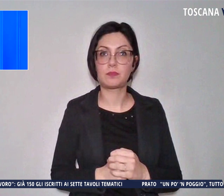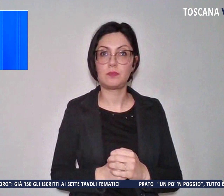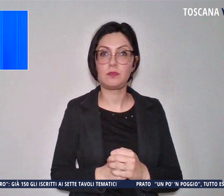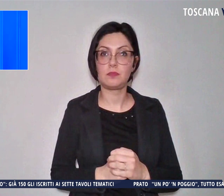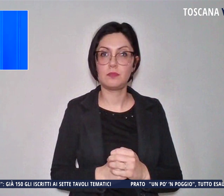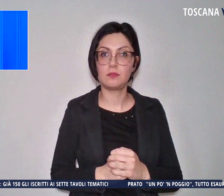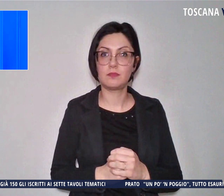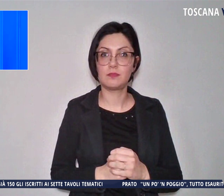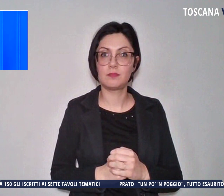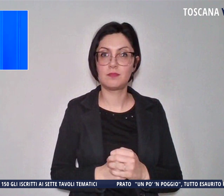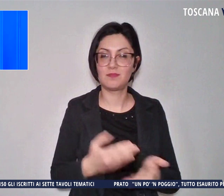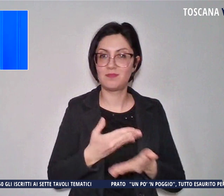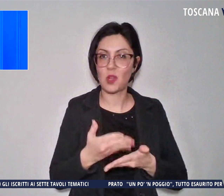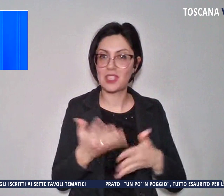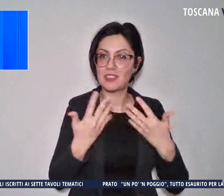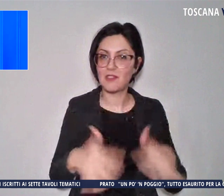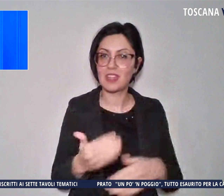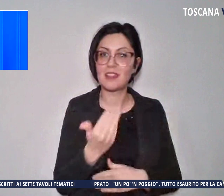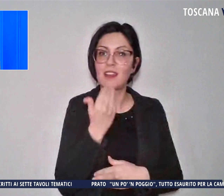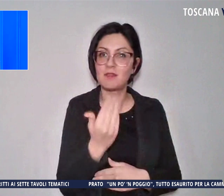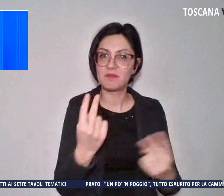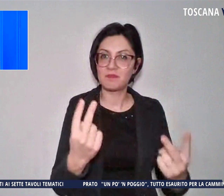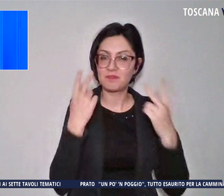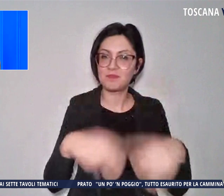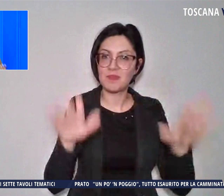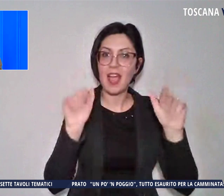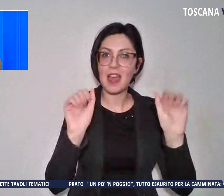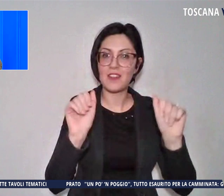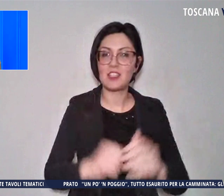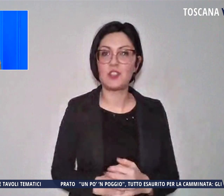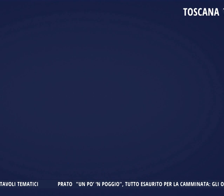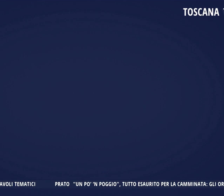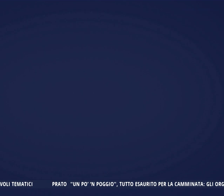È tutto anche per questa sera, grazie per averci seguiti e arrivederci.